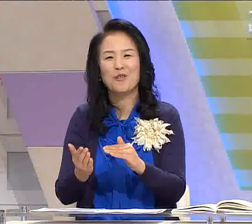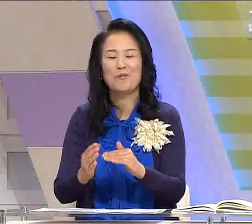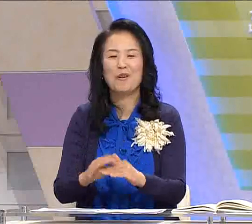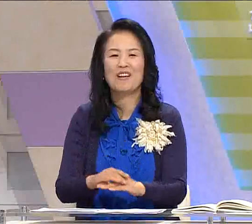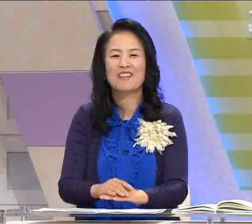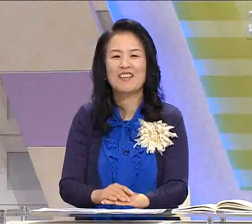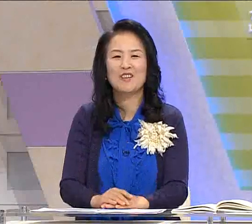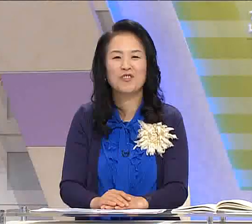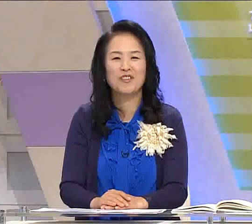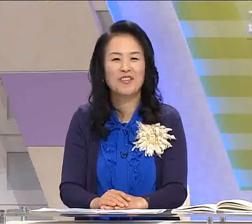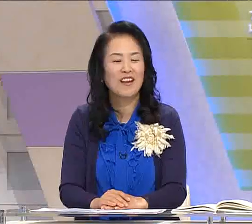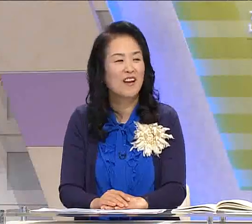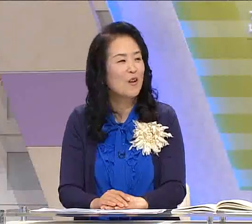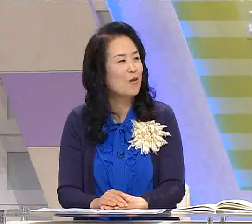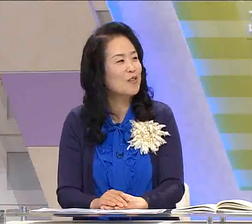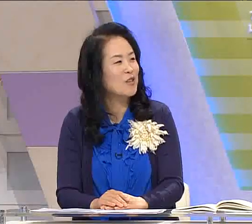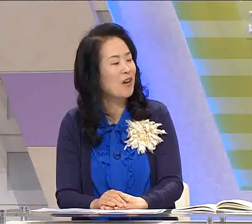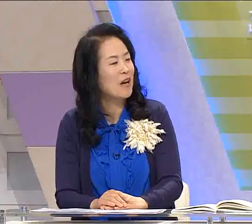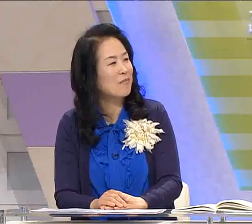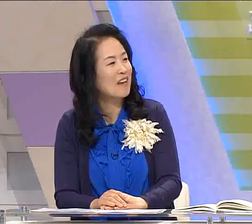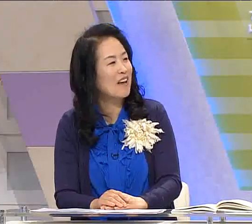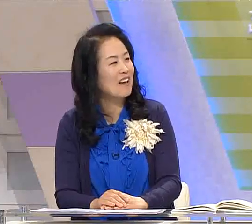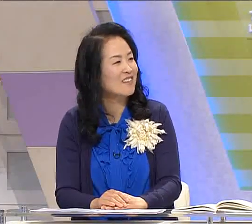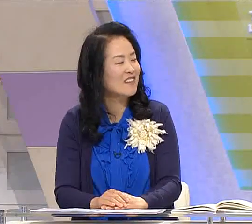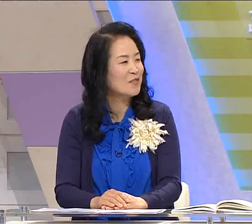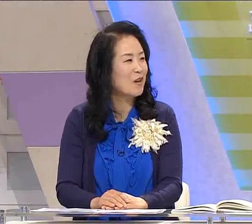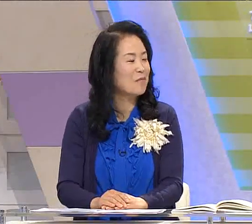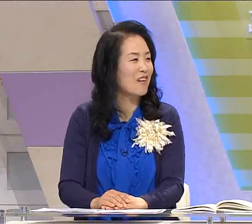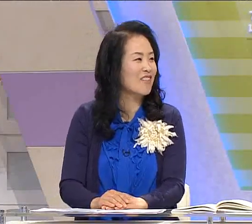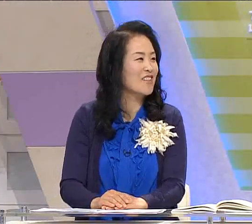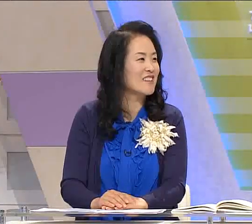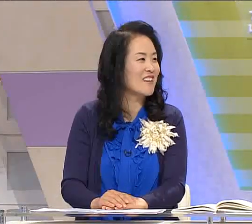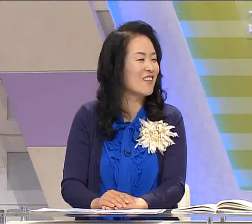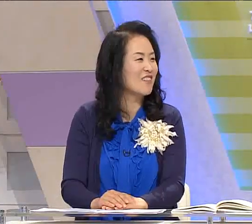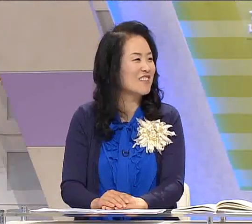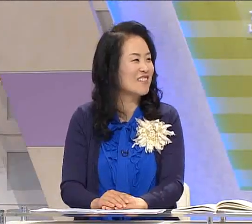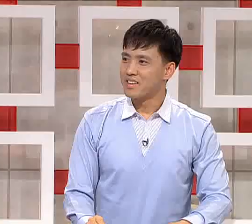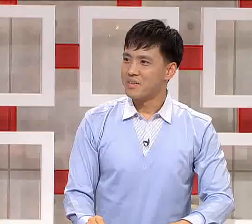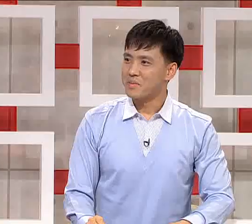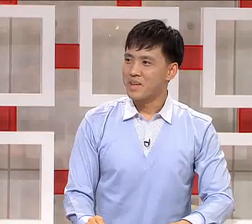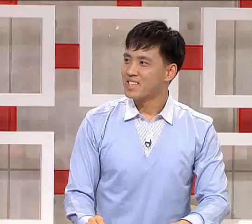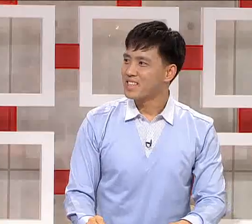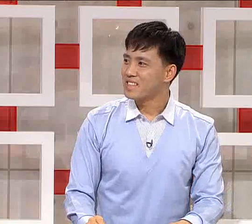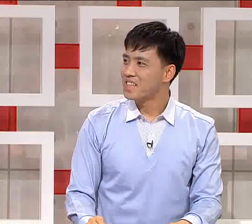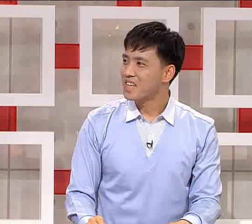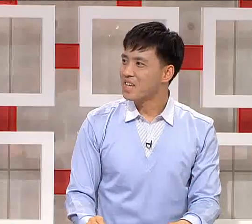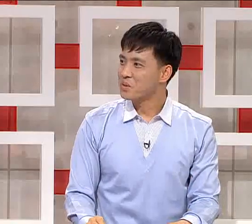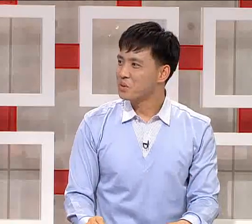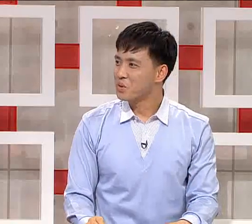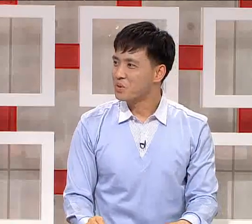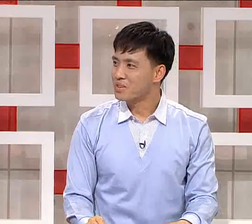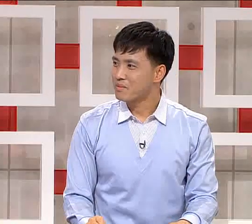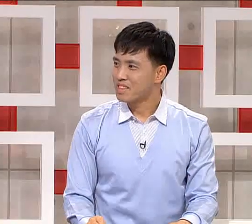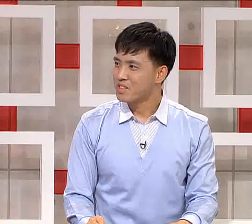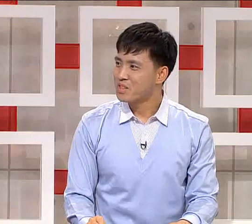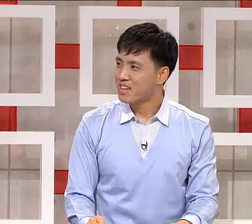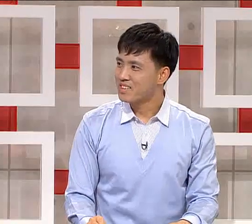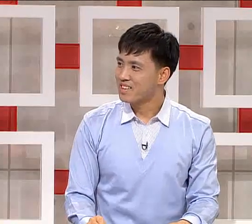명확하게 잘해주셨는데 오늘 저희와 함께한 소감이 어떠셨어요? 아 많이 긴장해가지고 많이 틀린 것 같은데